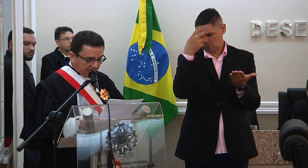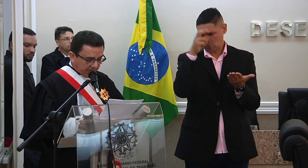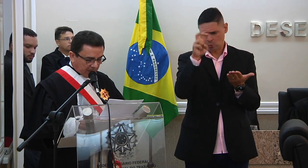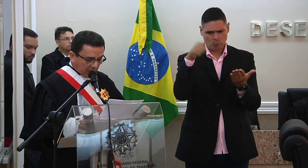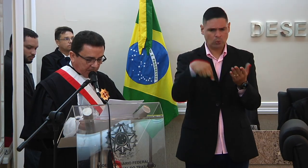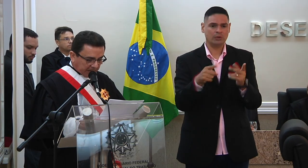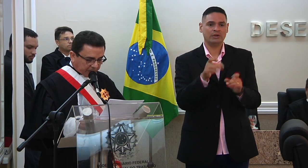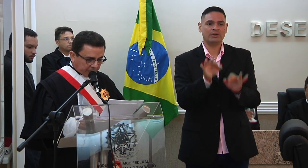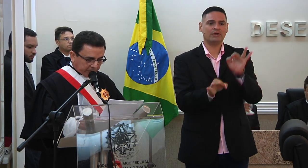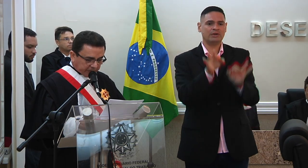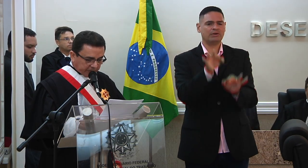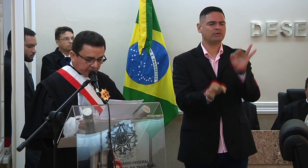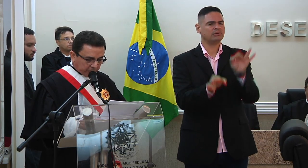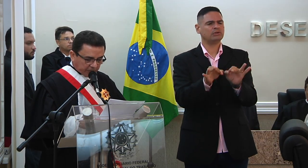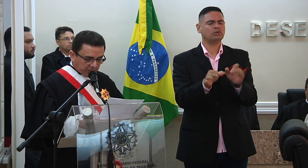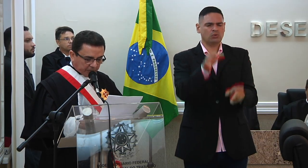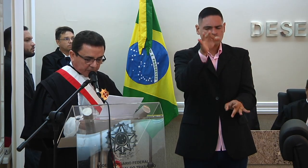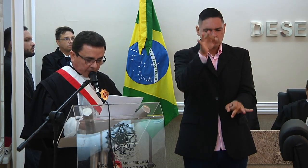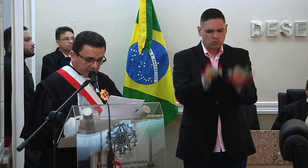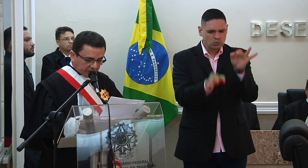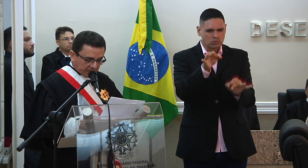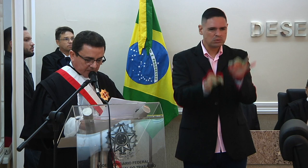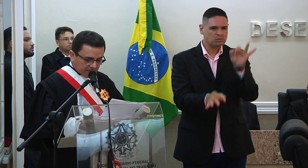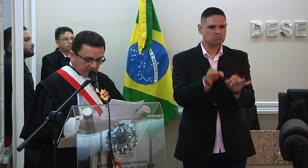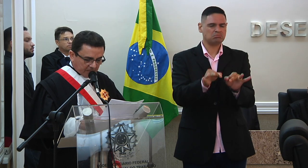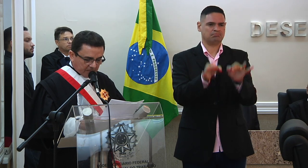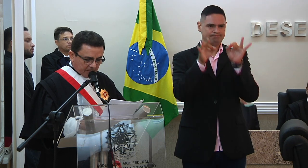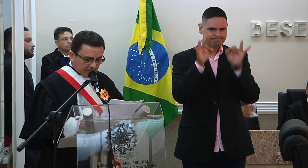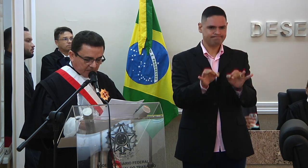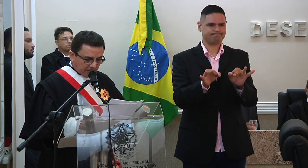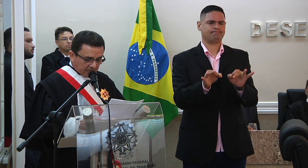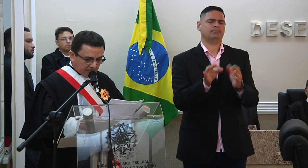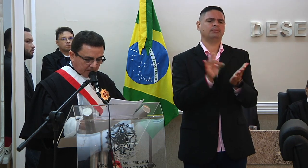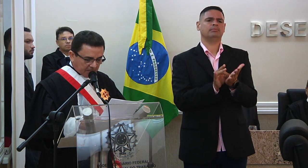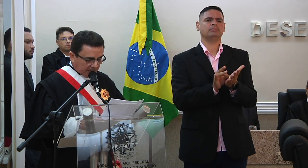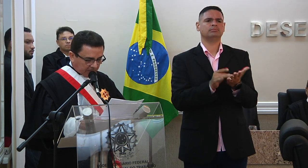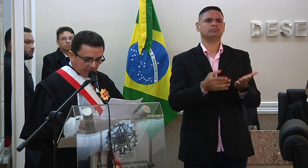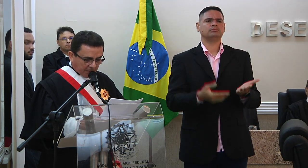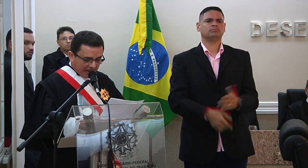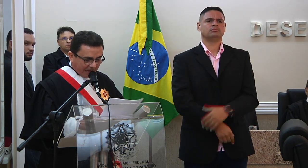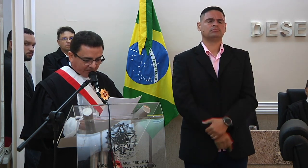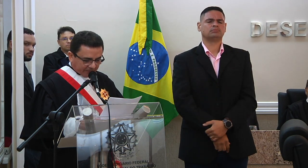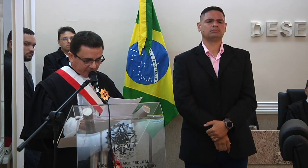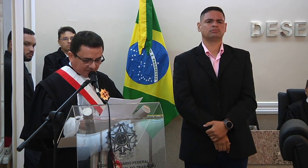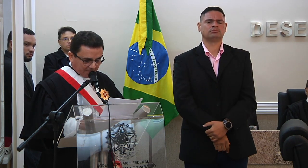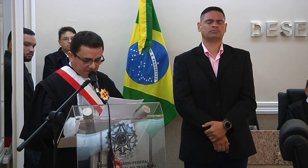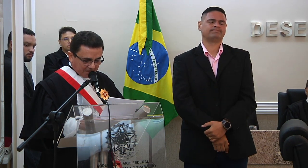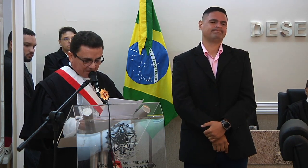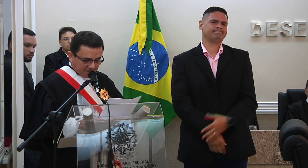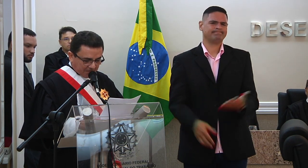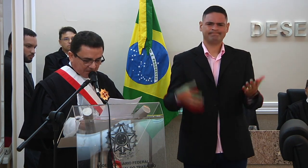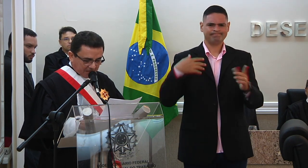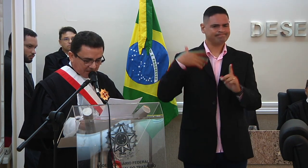jurídica e pela justiça de suas posições não tenho palavras